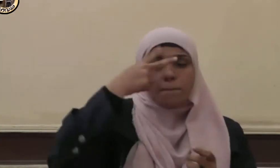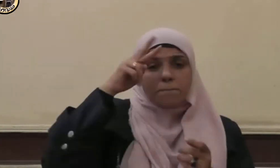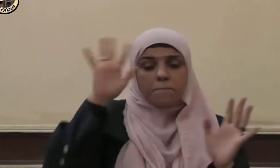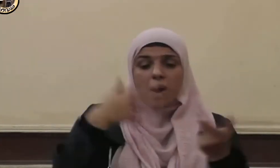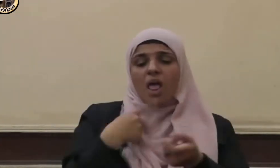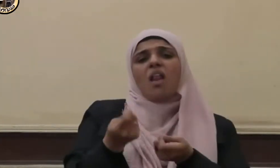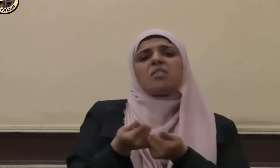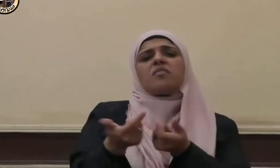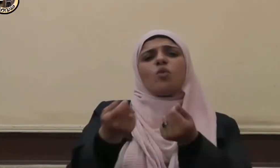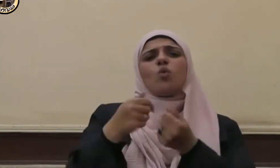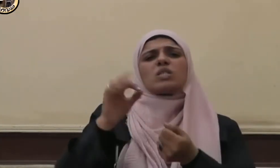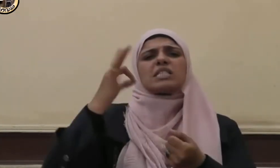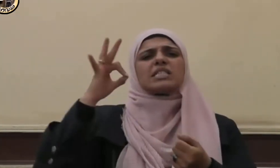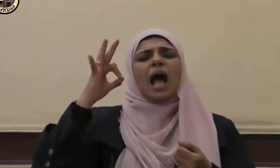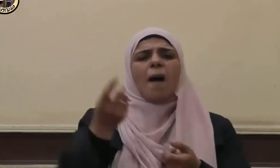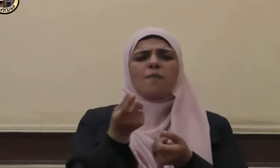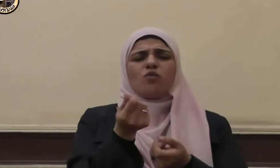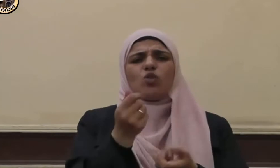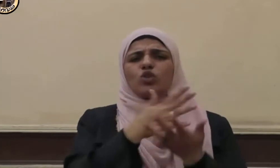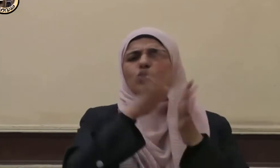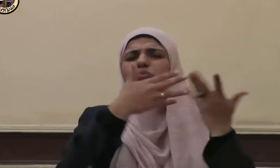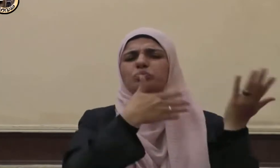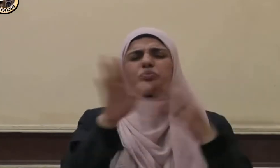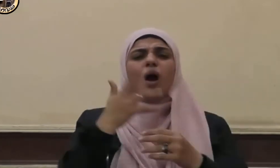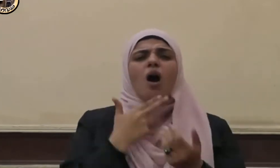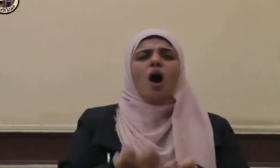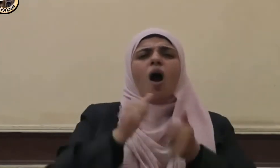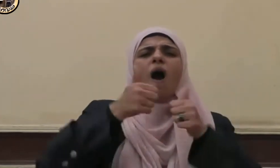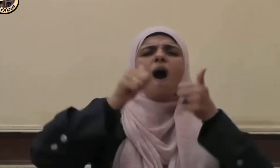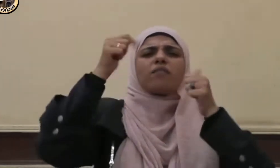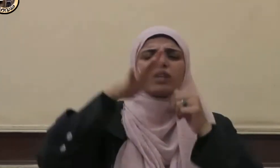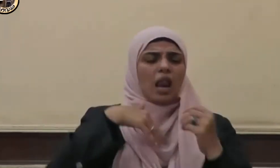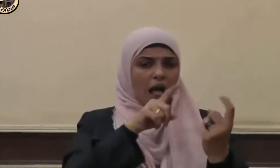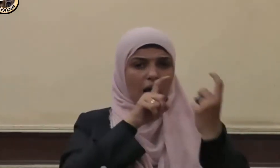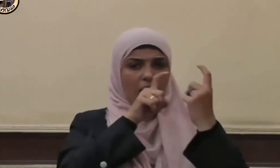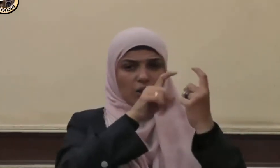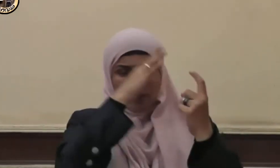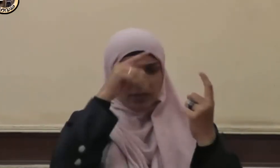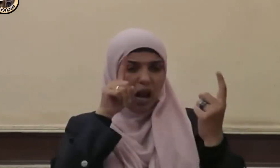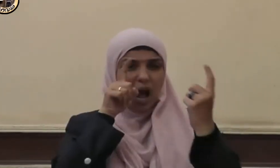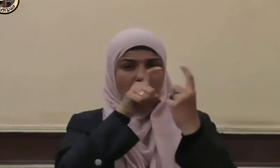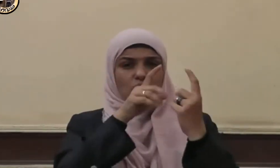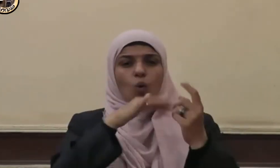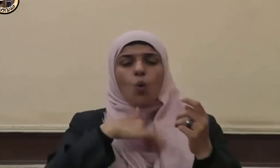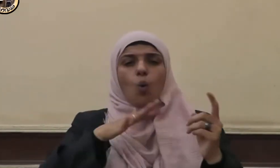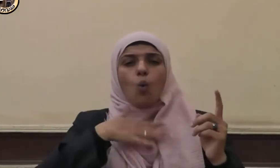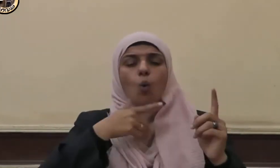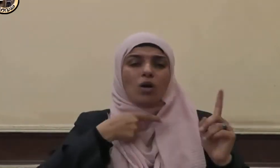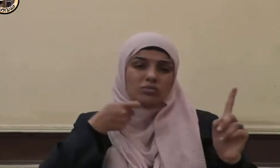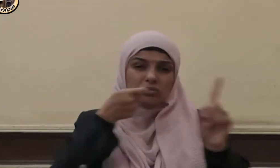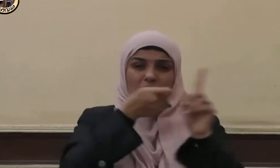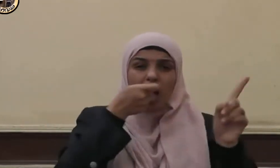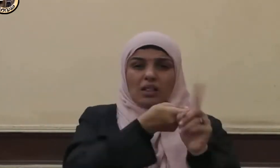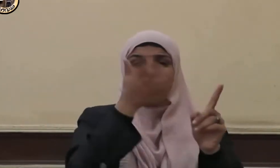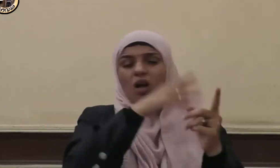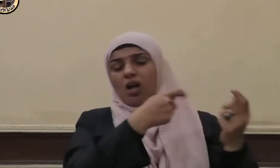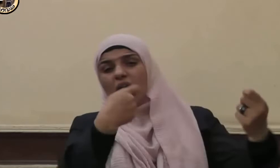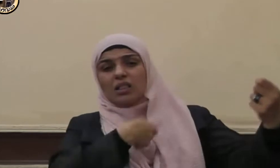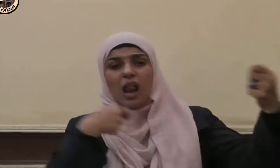والوائق وخير لكم من أن تلقوا عموركم فتضربوا أعداقهم ويضربوا أعداقكم